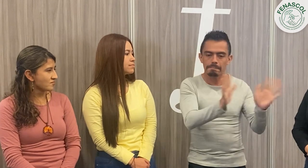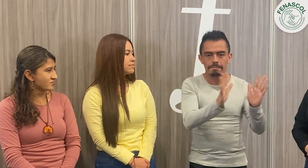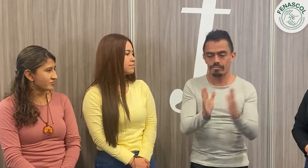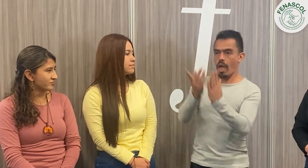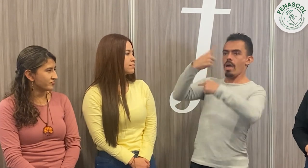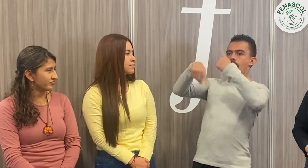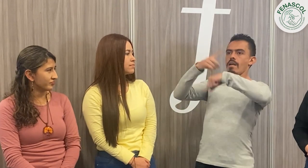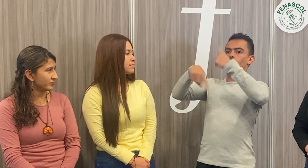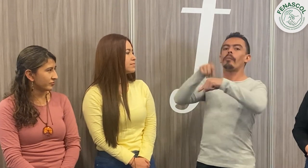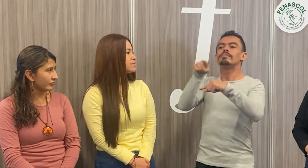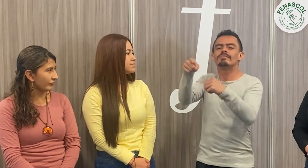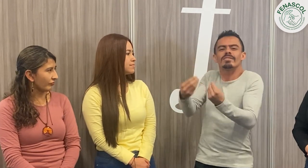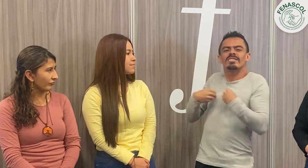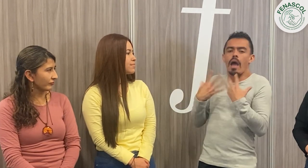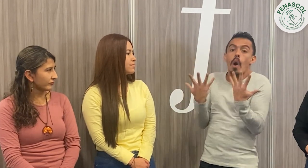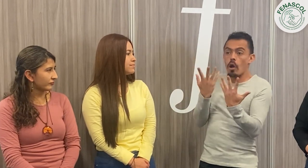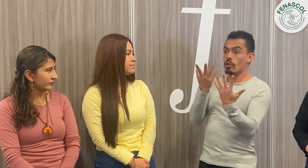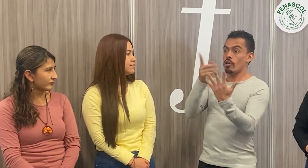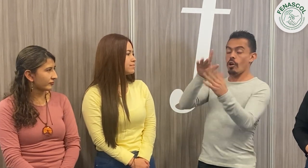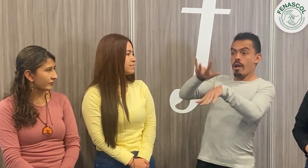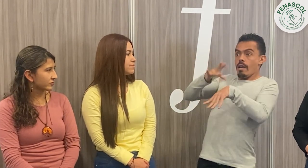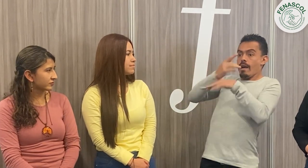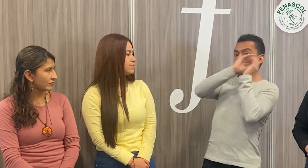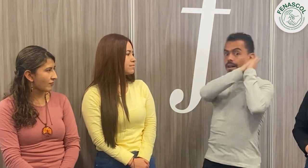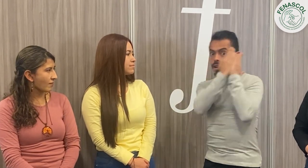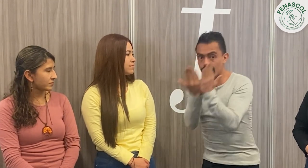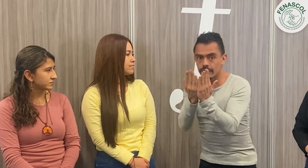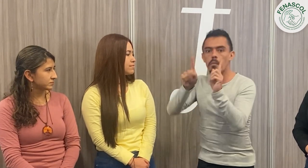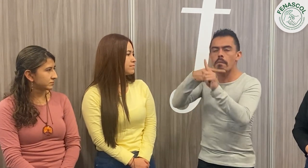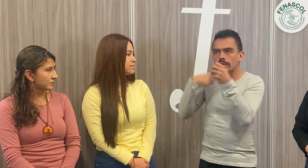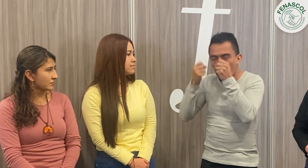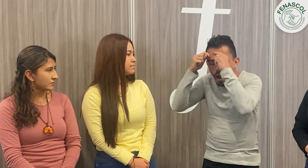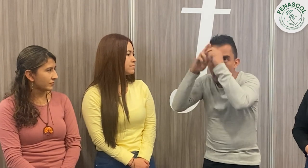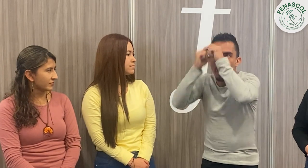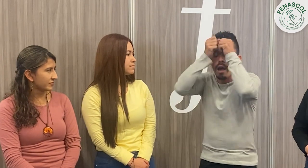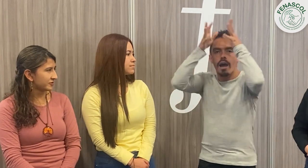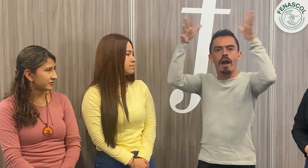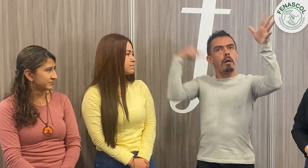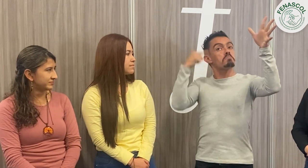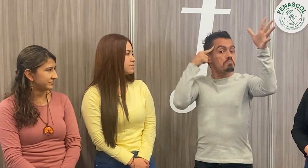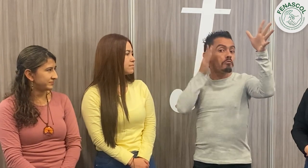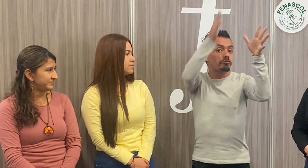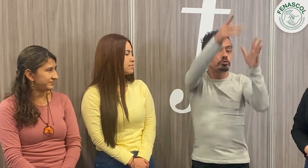ver la lengua de señas, ver la literatura en lengua de señas, es una sensibilización y les permite construir.